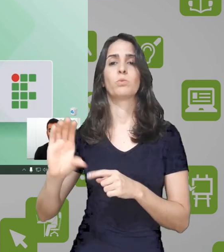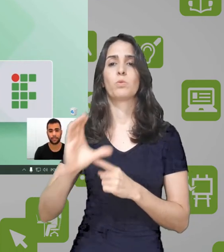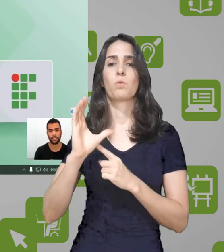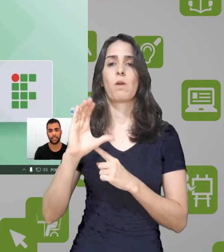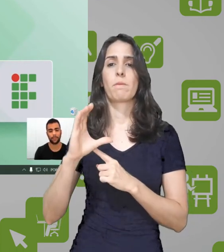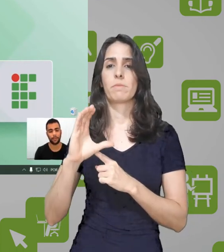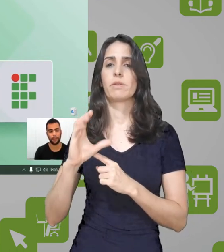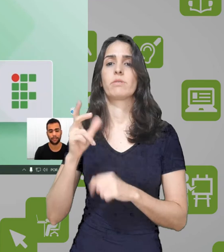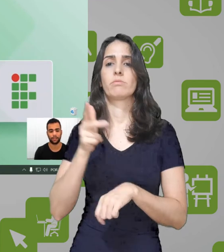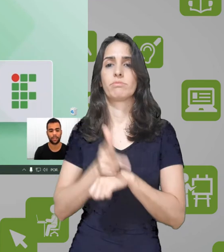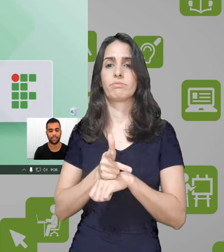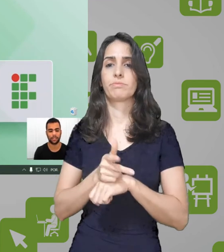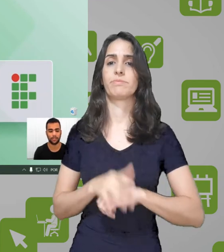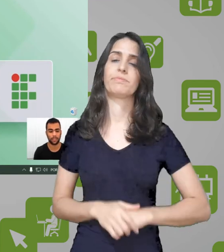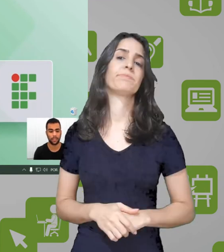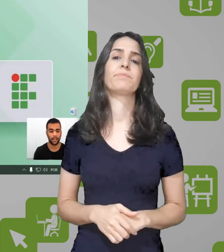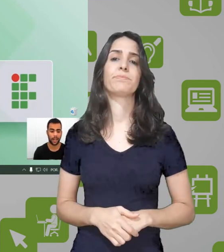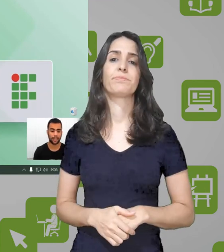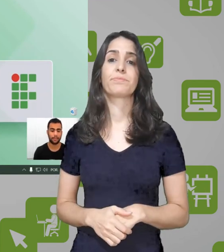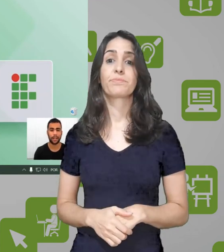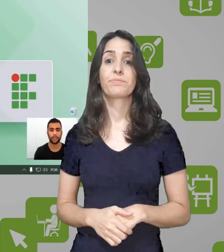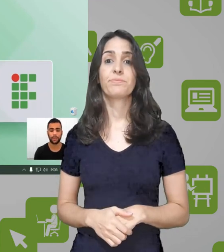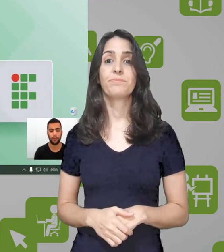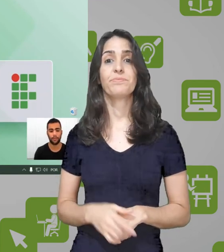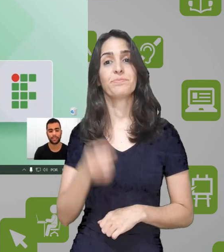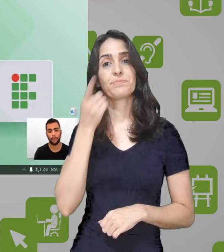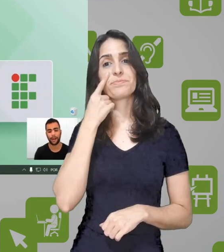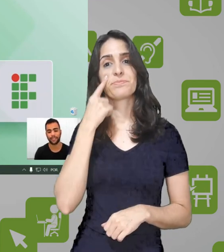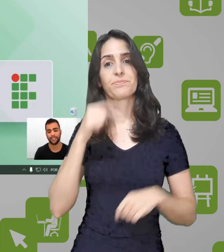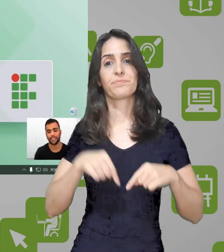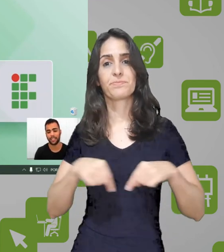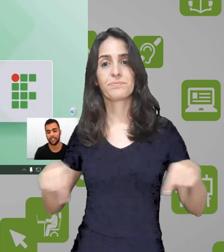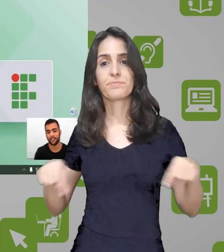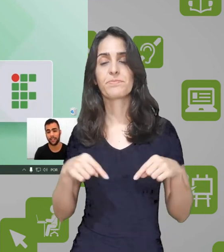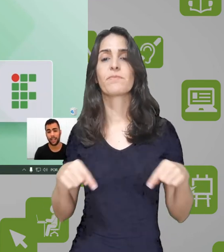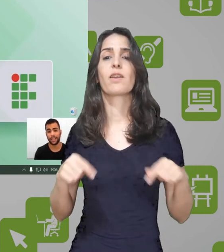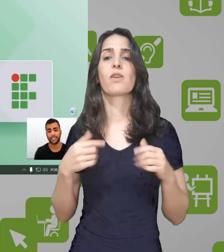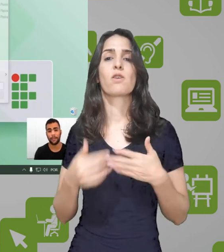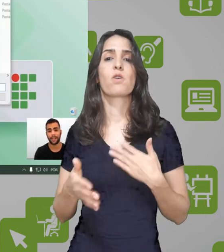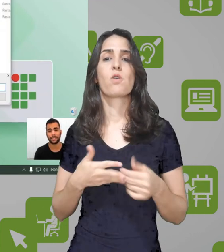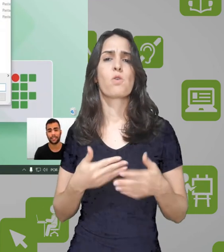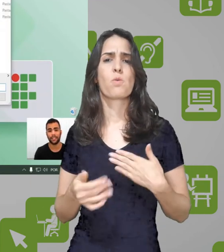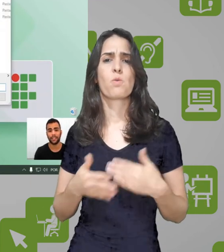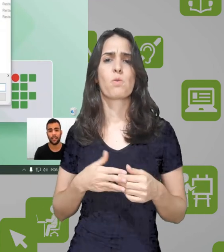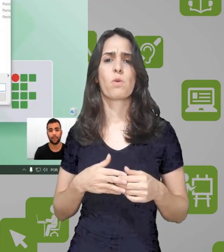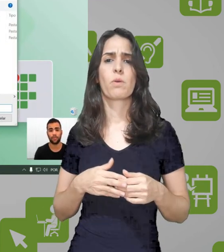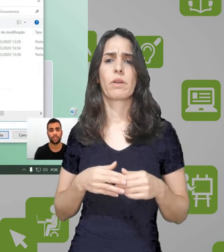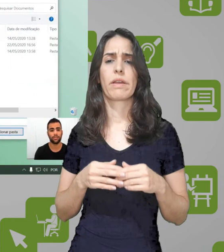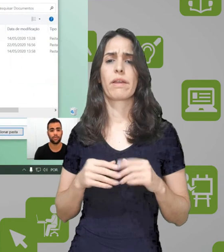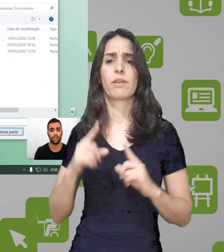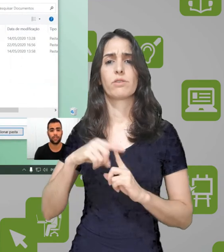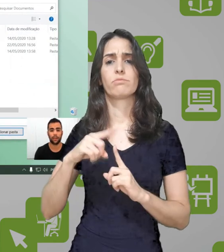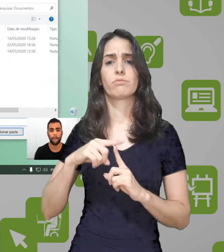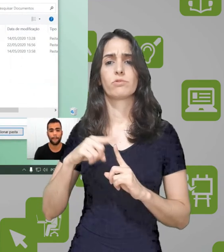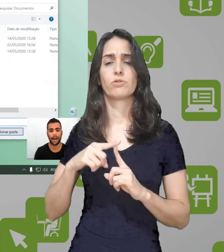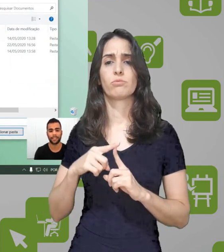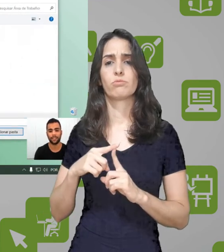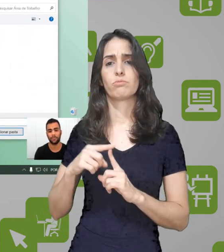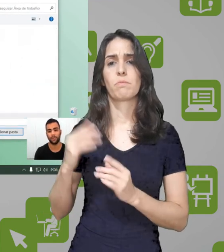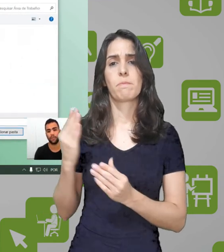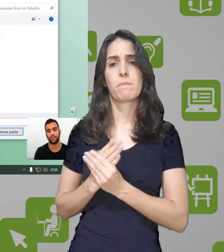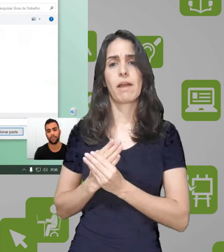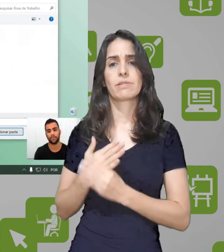webcam, que tem até uma pré-visualização aqui. Aqui embaixo, pessoal, mostra a pasta de saída. Esta pasta aqui, eu consigo escolher qualquer